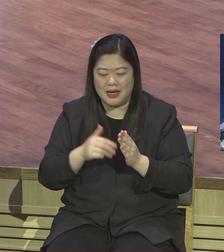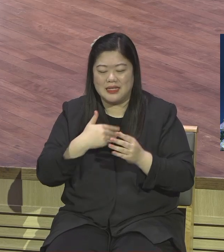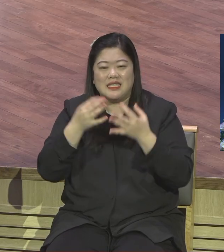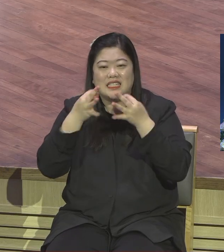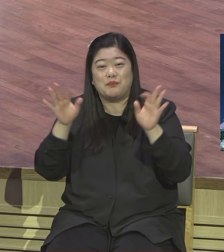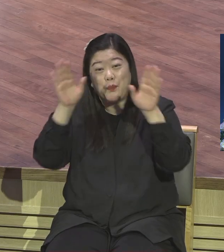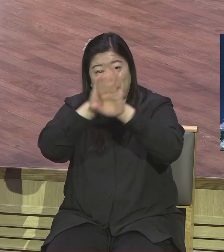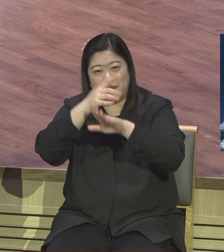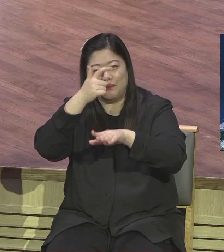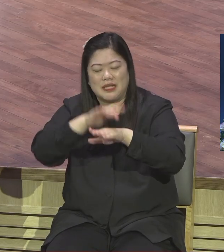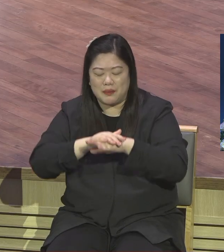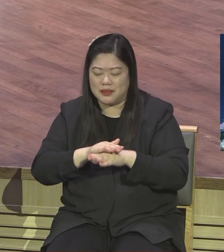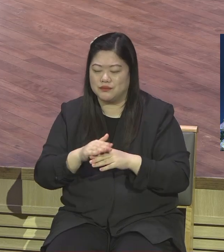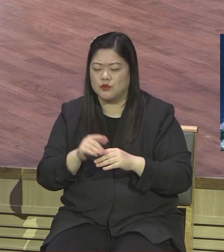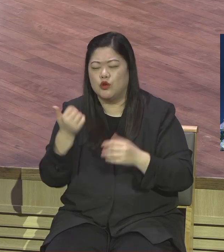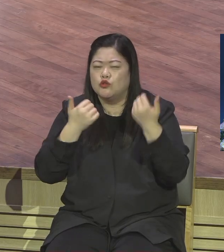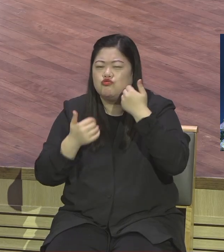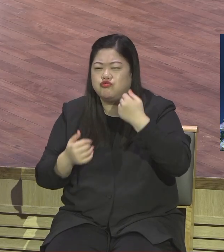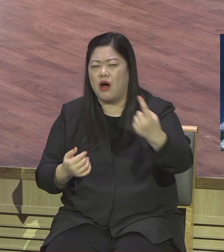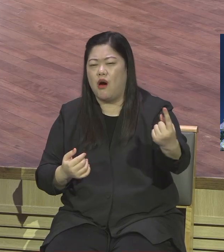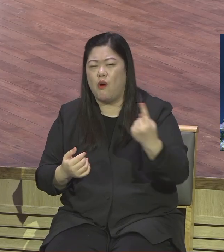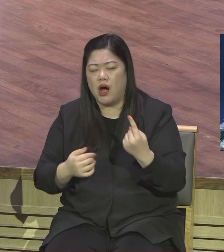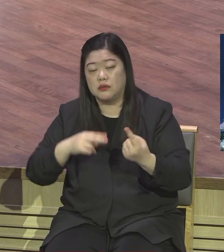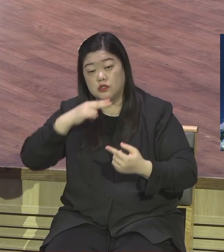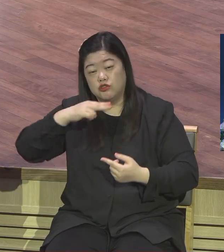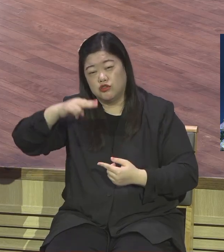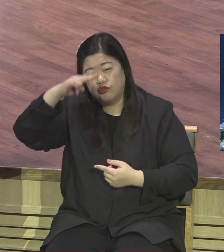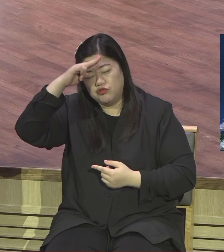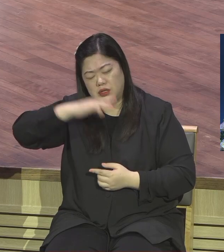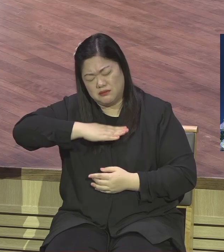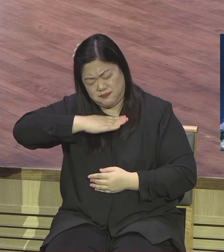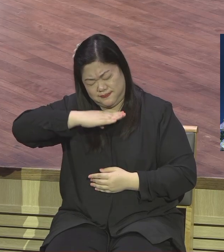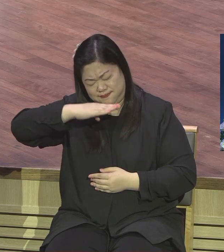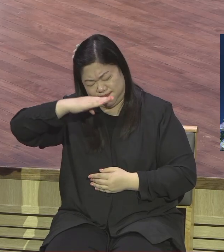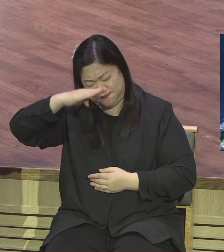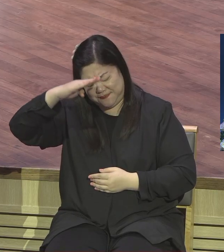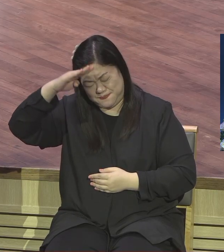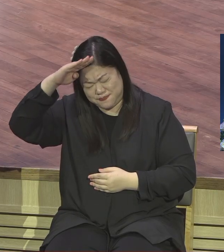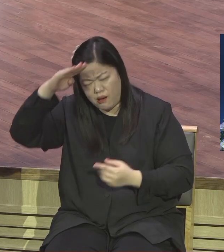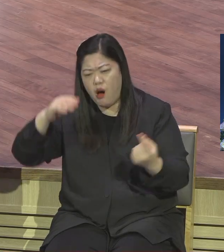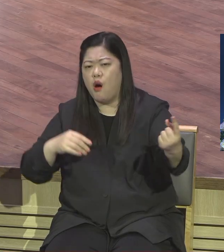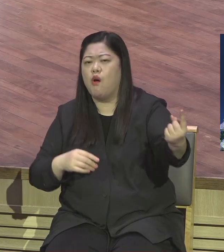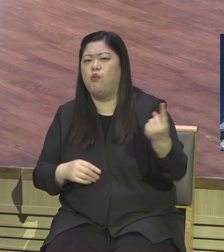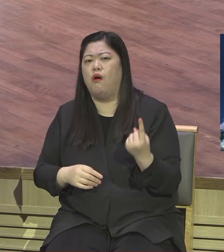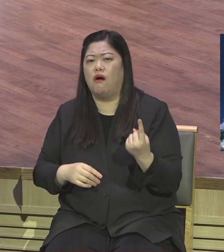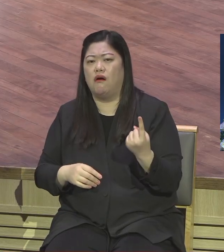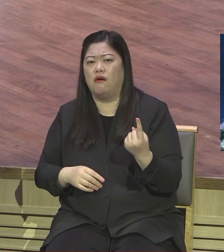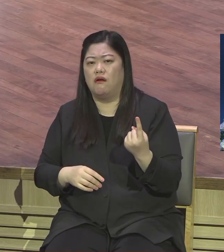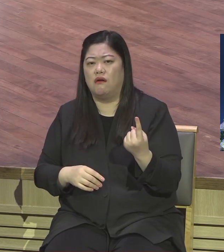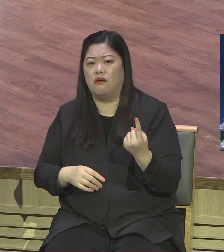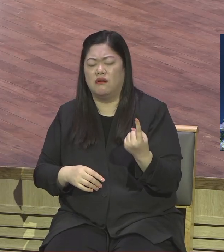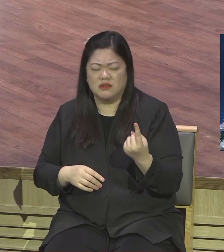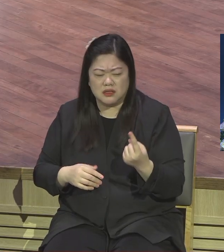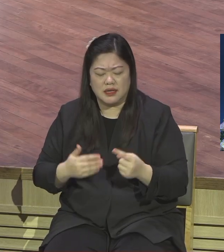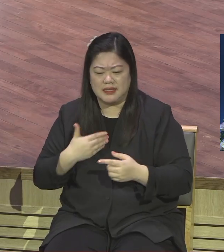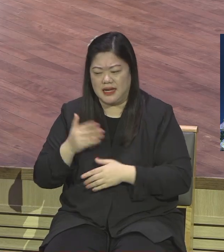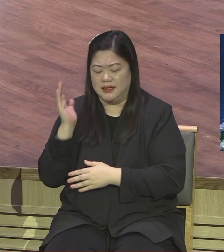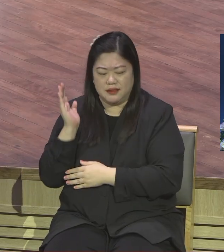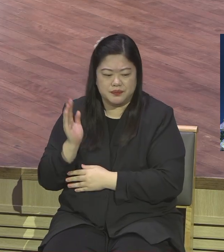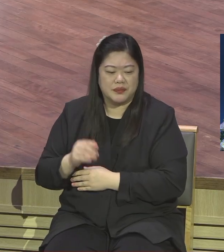분들 있었어요 맨날 술 치해가 와 근데 그분들 응답받더라니까 술 치해가 와가지고 아 이거 아는 것보다 낫잖아요